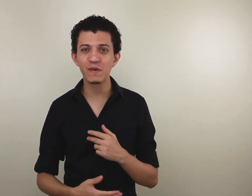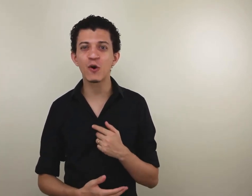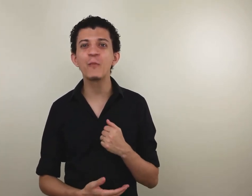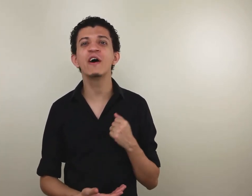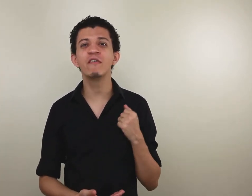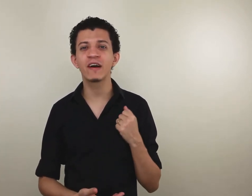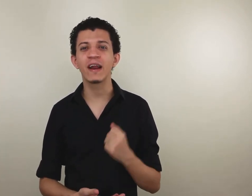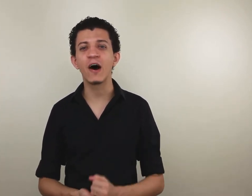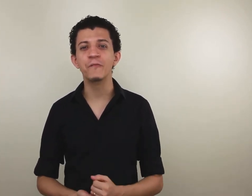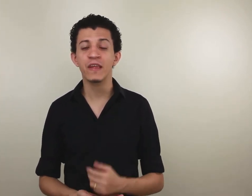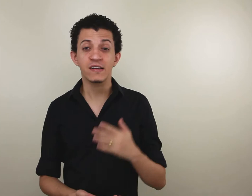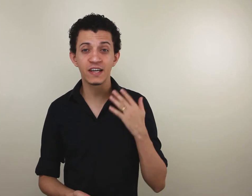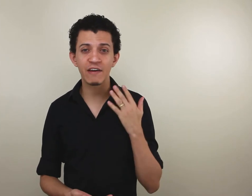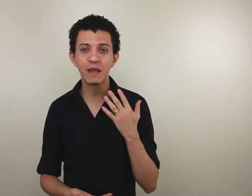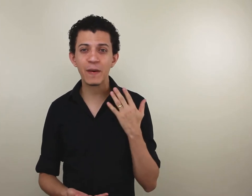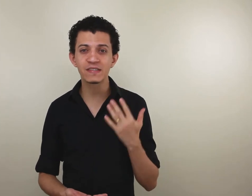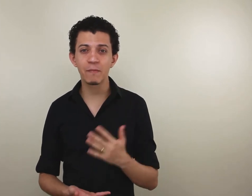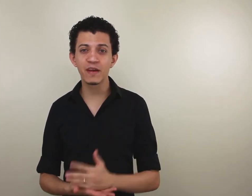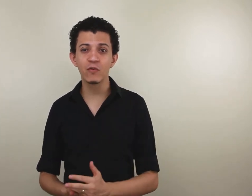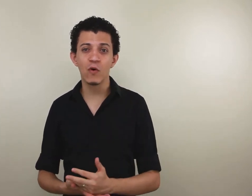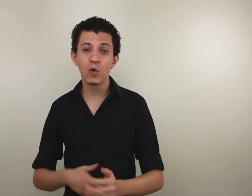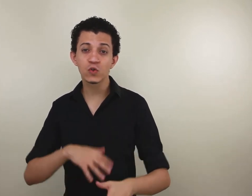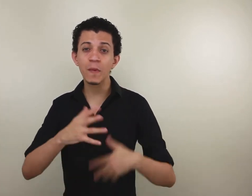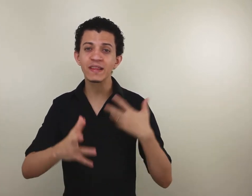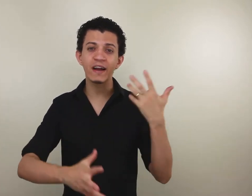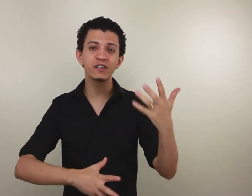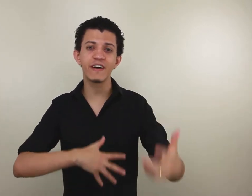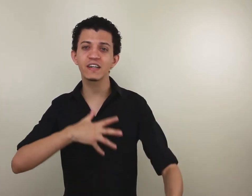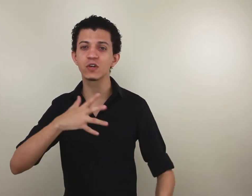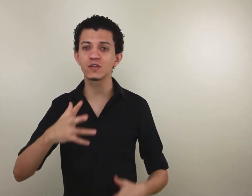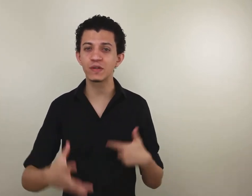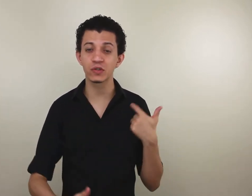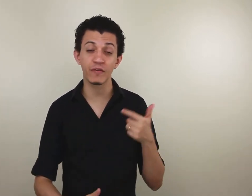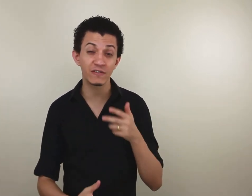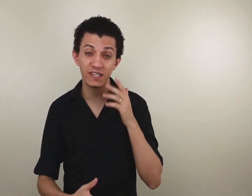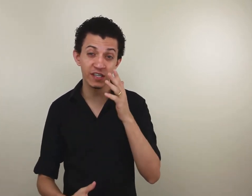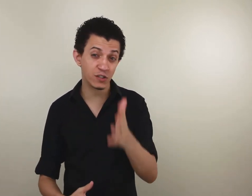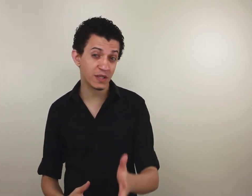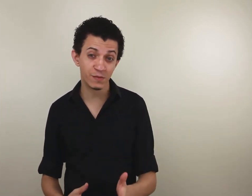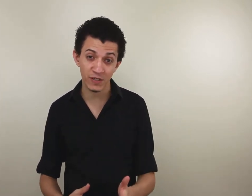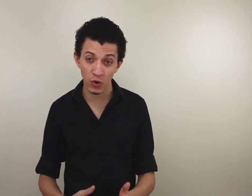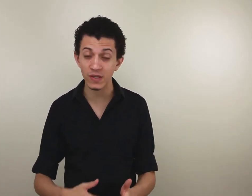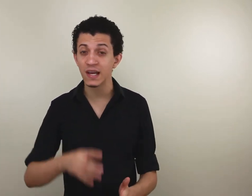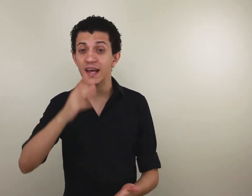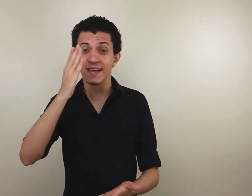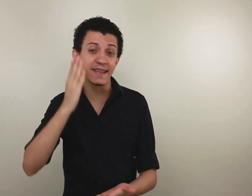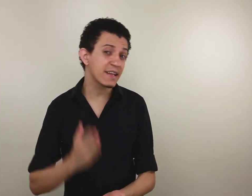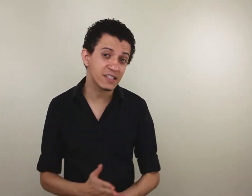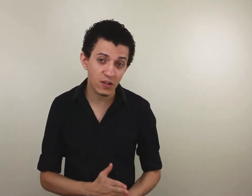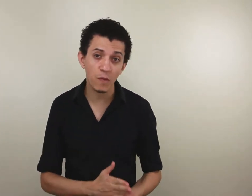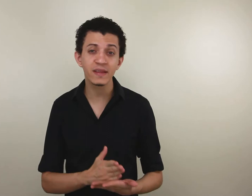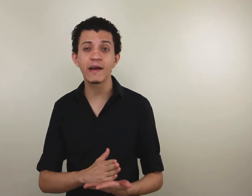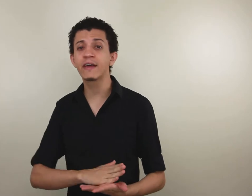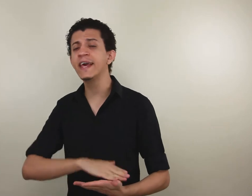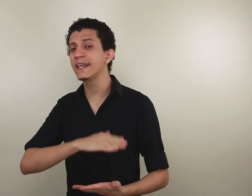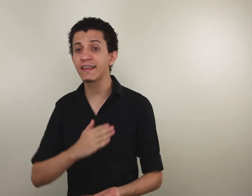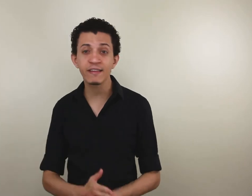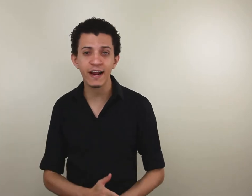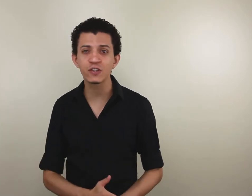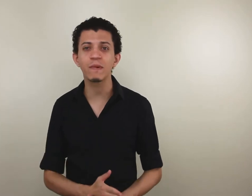que me acompanha aqui no canal, você já deve ter percebido os comentários de várias outras pessoas, talvez você seja uma das pessoas que tem deixado comentário aqui, que tem interagido